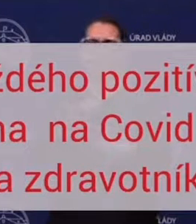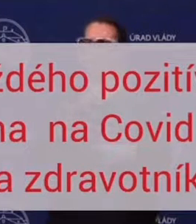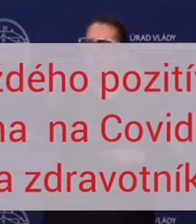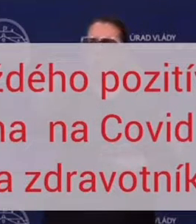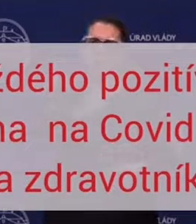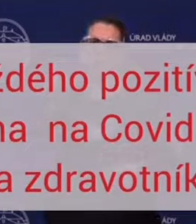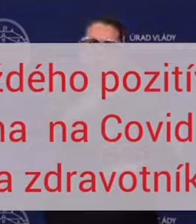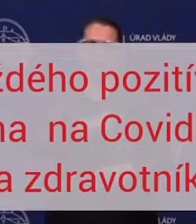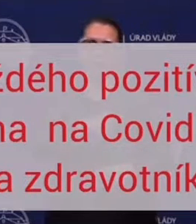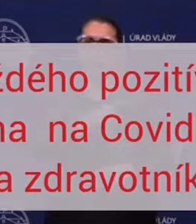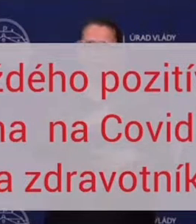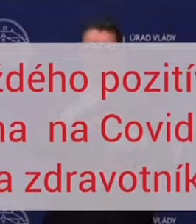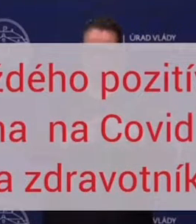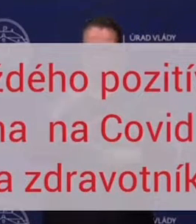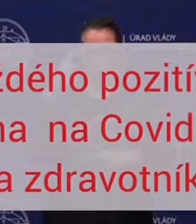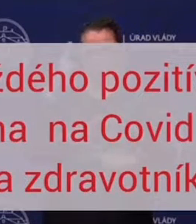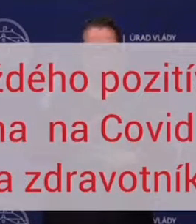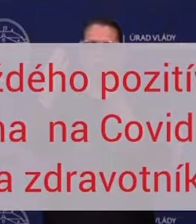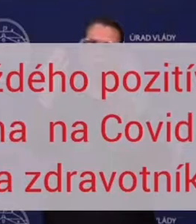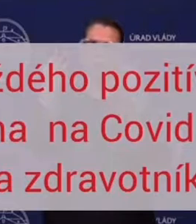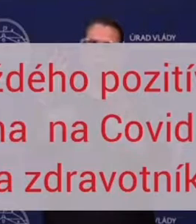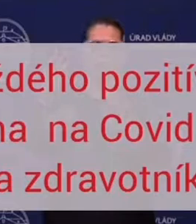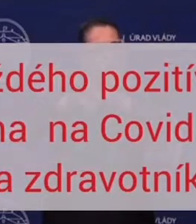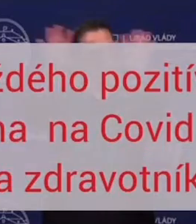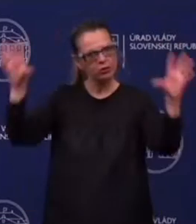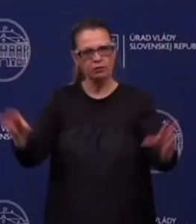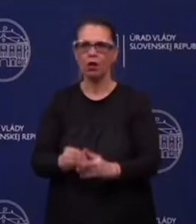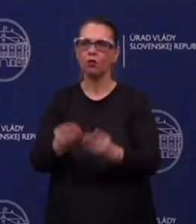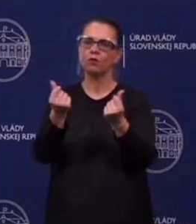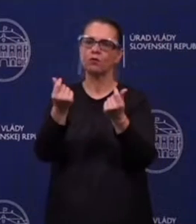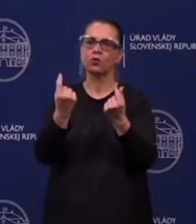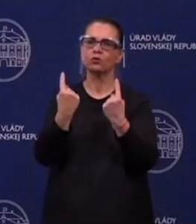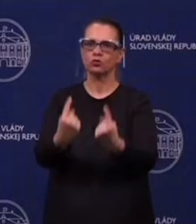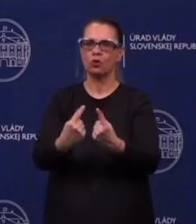Či už máte aj presne vyčíslené, koľko bude celá akcia stať?